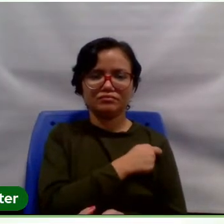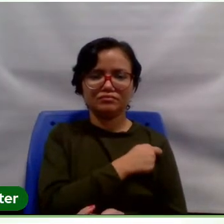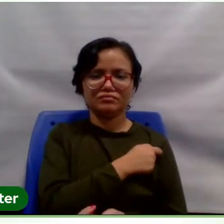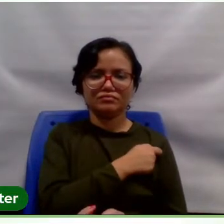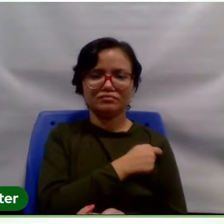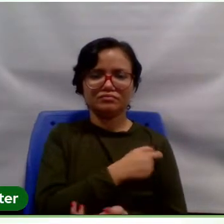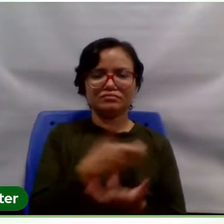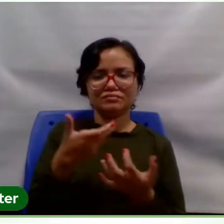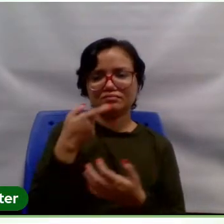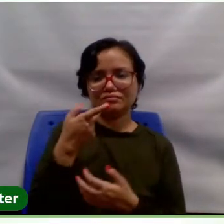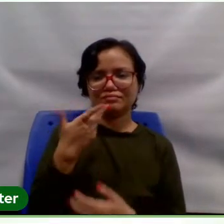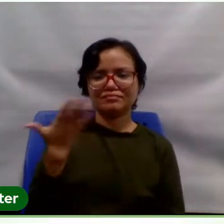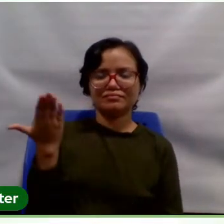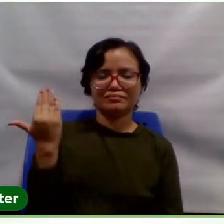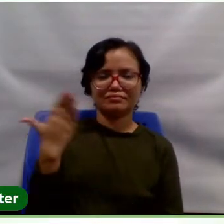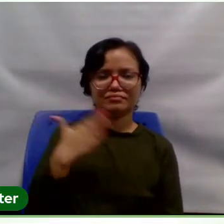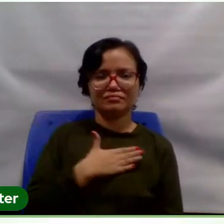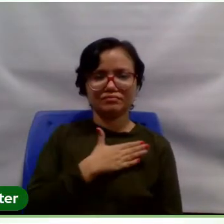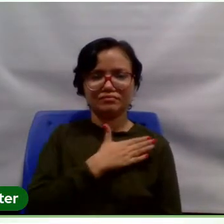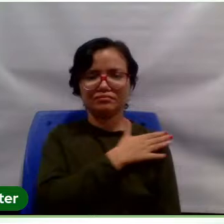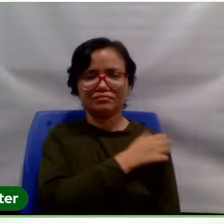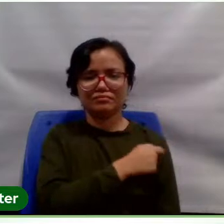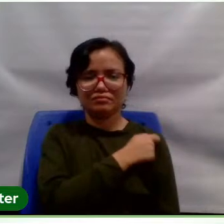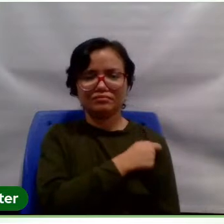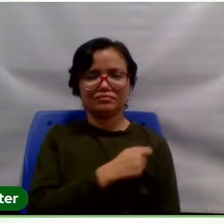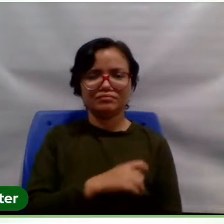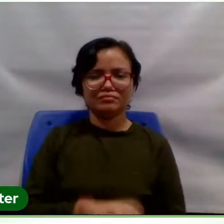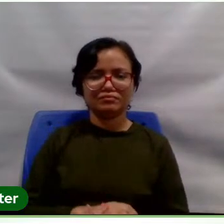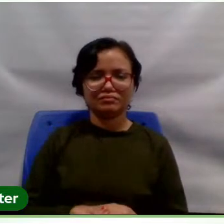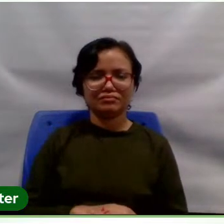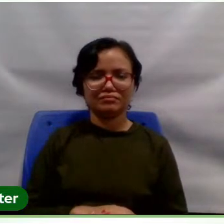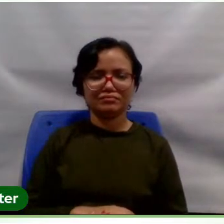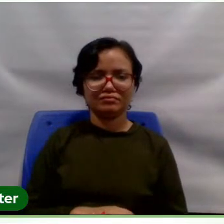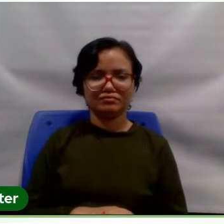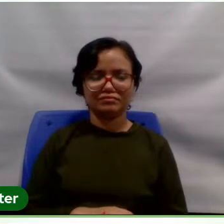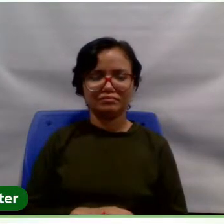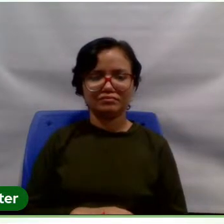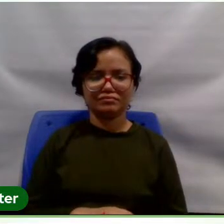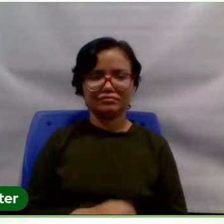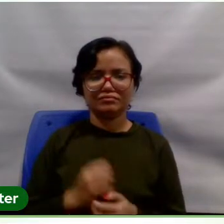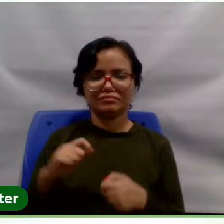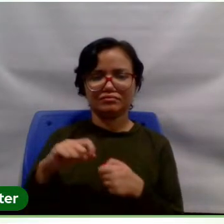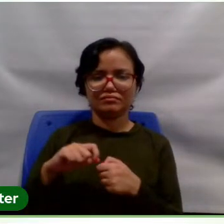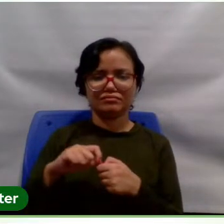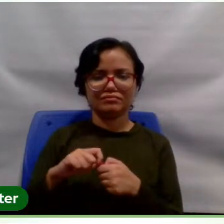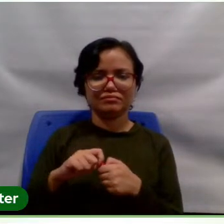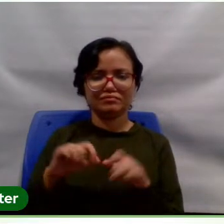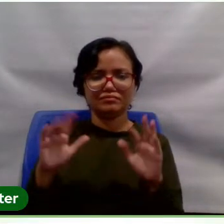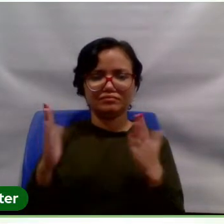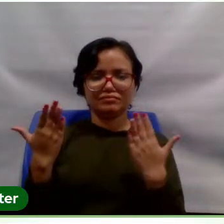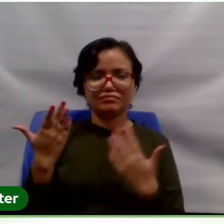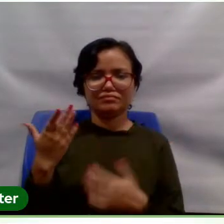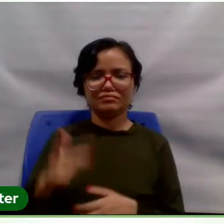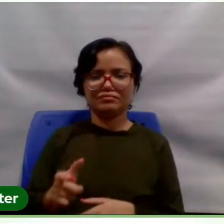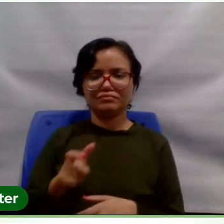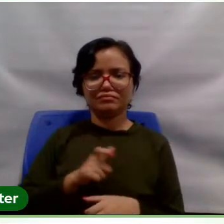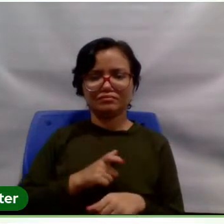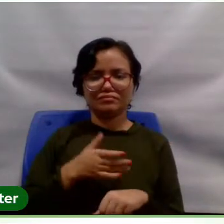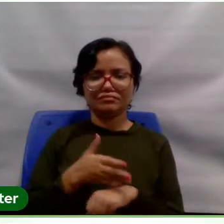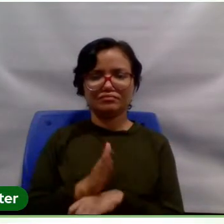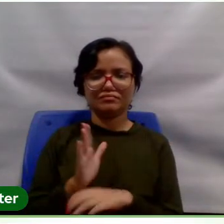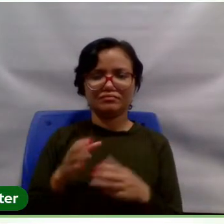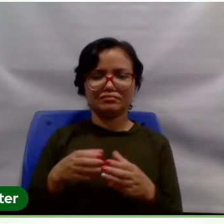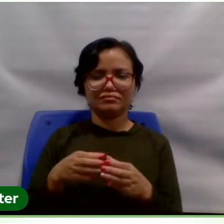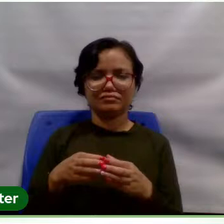meus alunos e fazerem questão de tirar aquela cervezinha, né? E fazer festa, me convidar pra entrar no grupo da